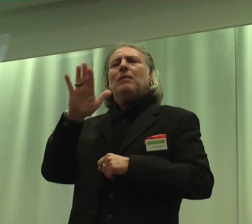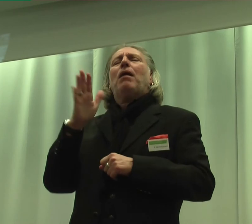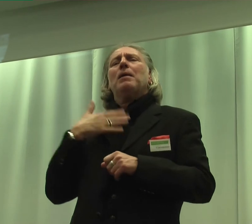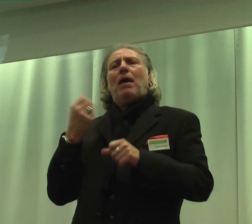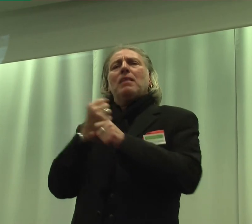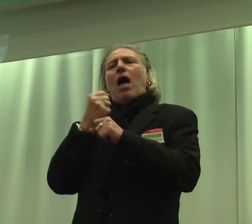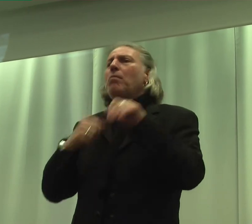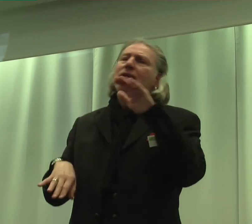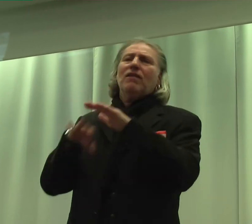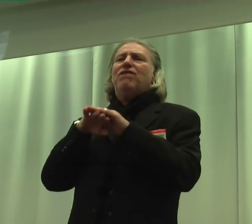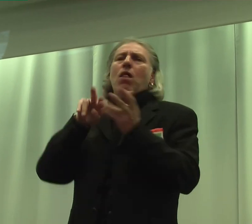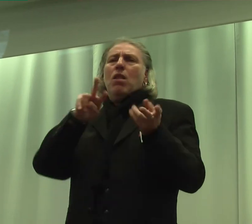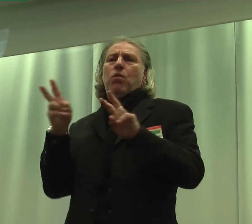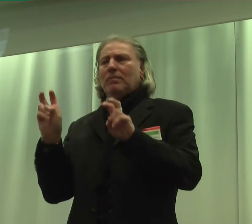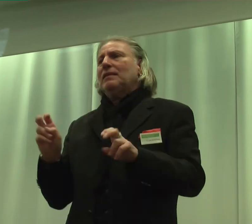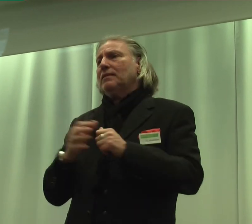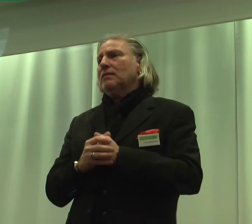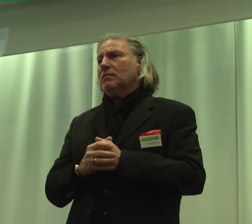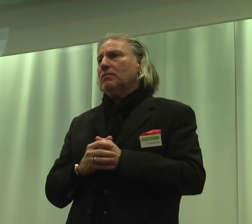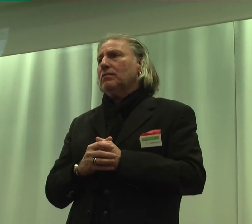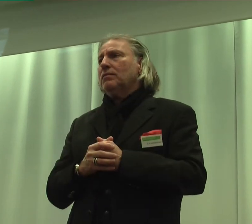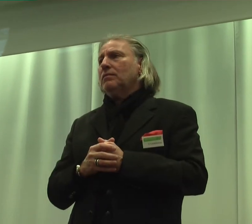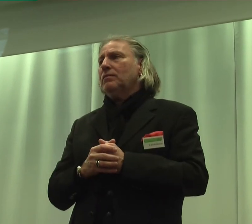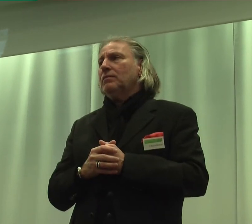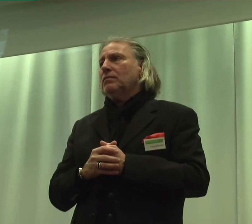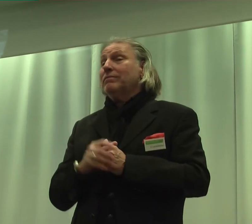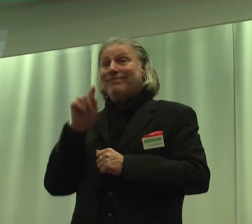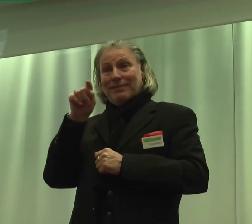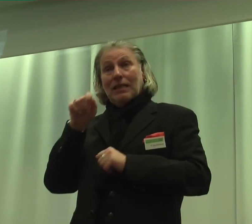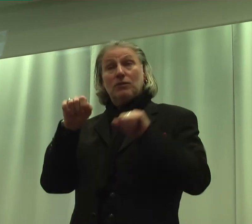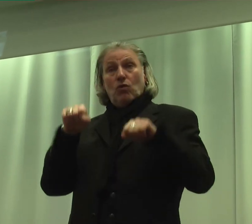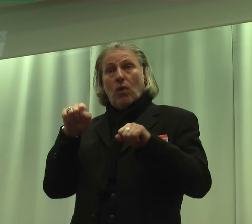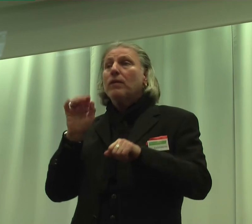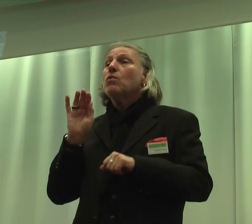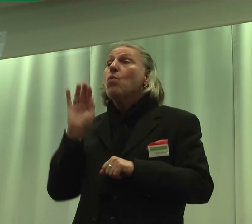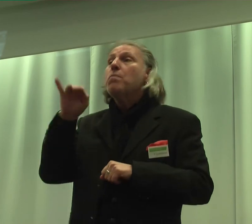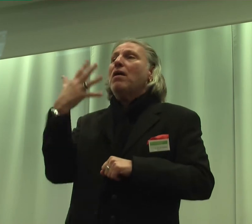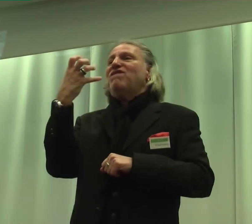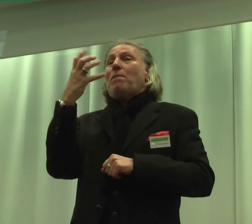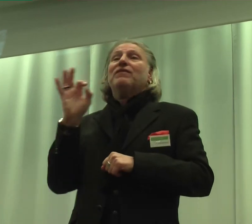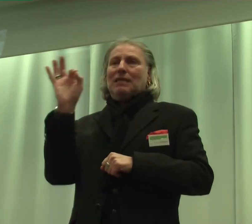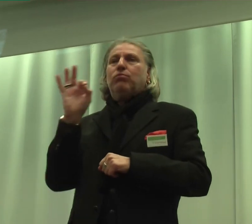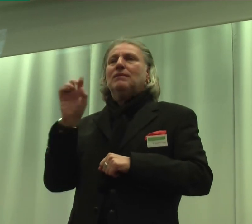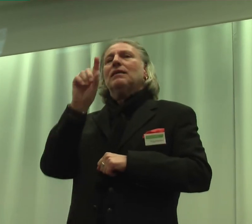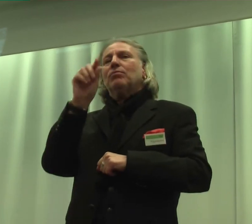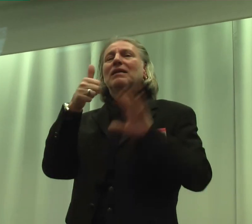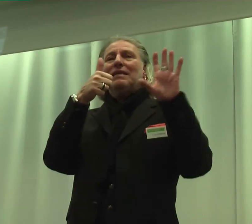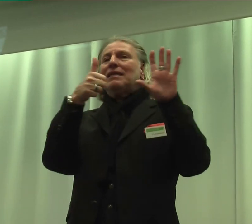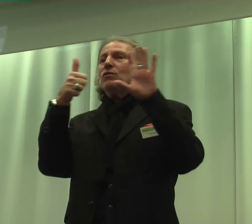einsetzen. und das können über 50 Prozent, also 66,6 Prozent der